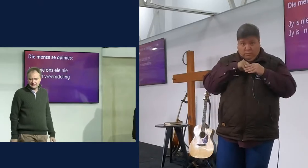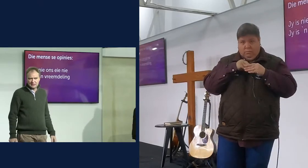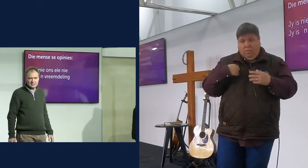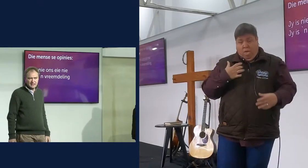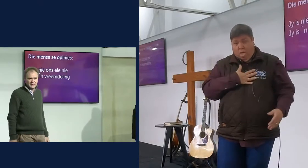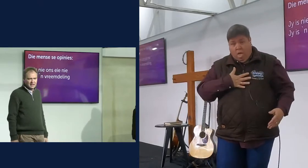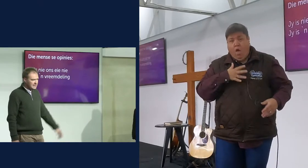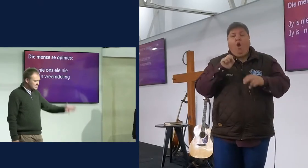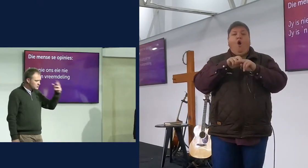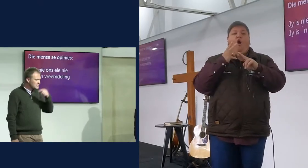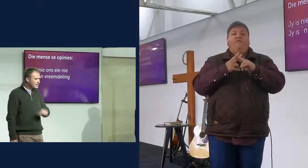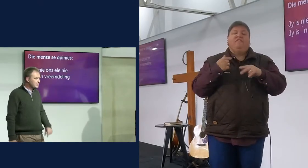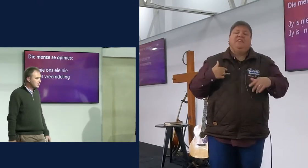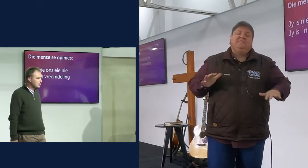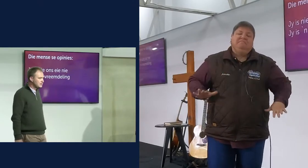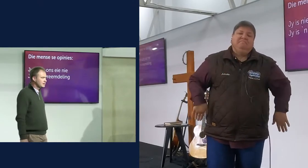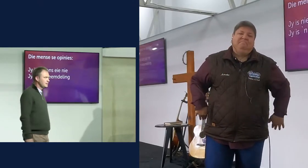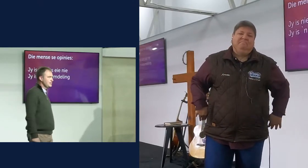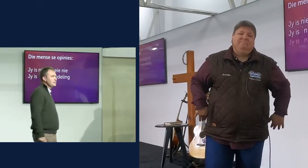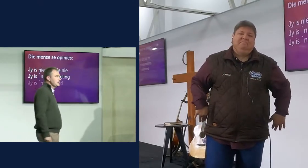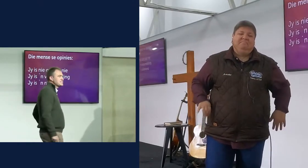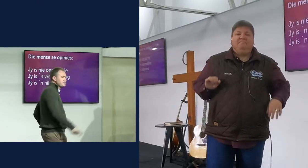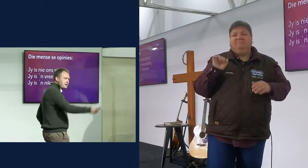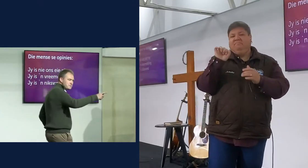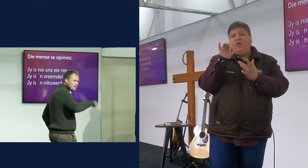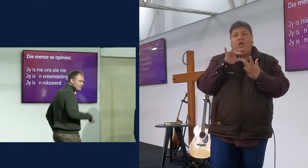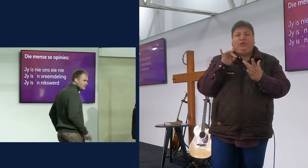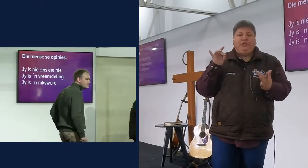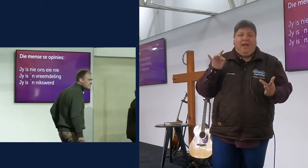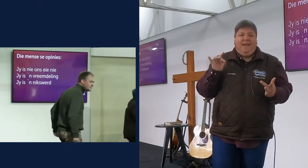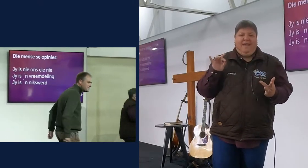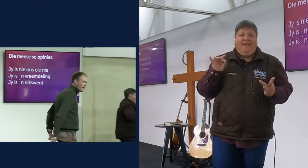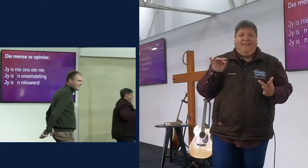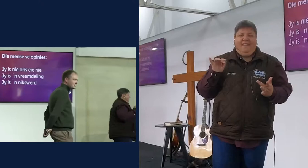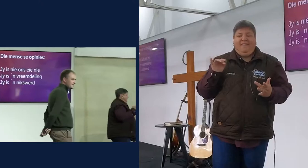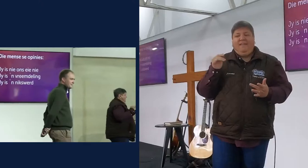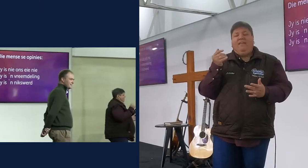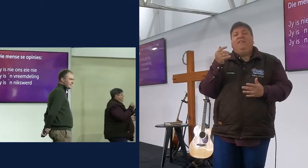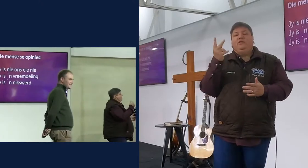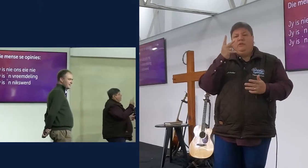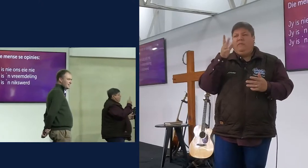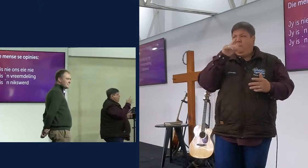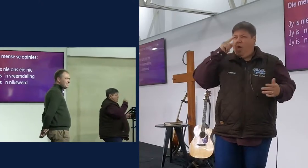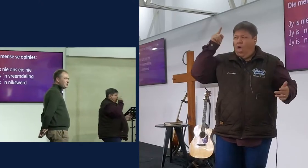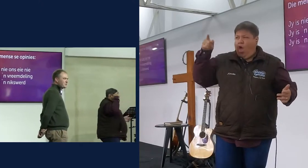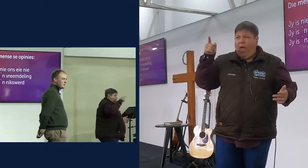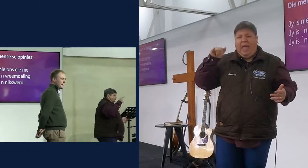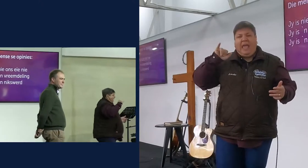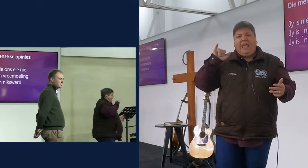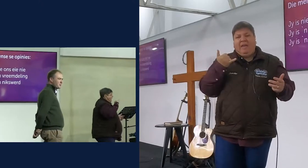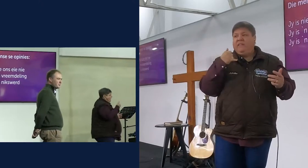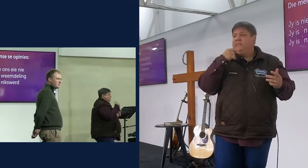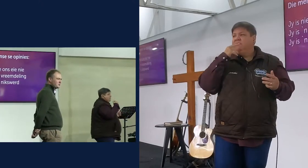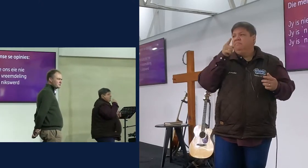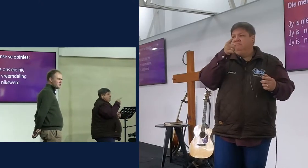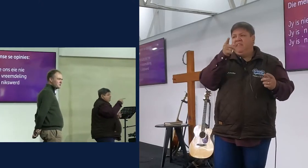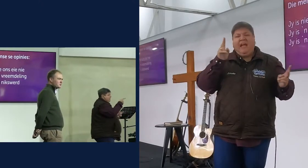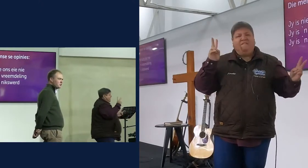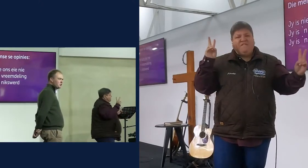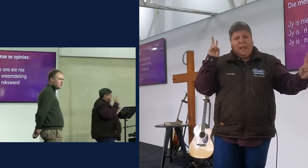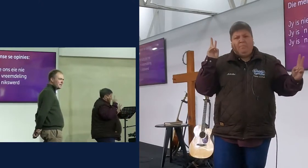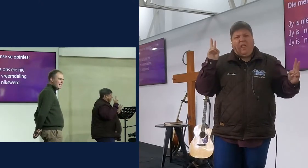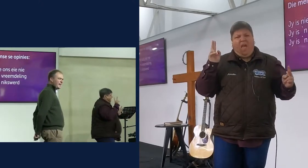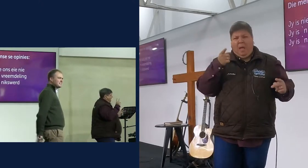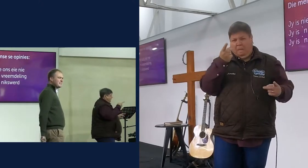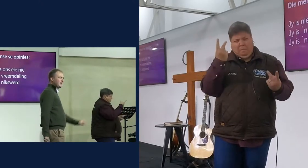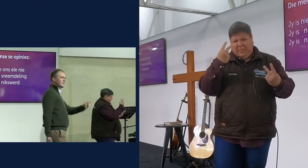verheeftig gesê, jy is nie ons eie nie, jy is een vreemdeling, jy is niks werkt, is dit die goed wat betekerskade doen aan ons nie, ons